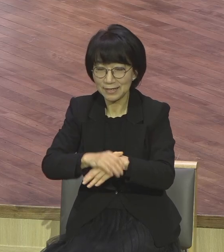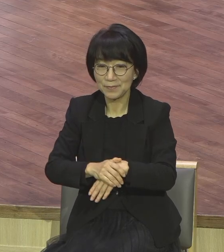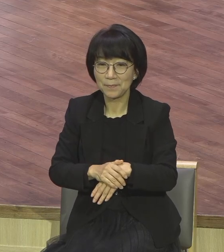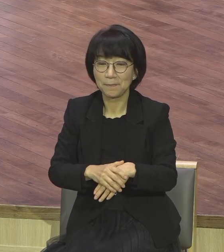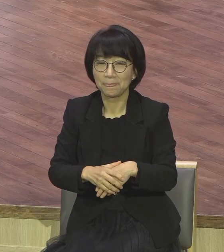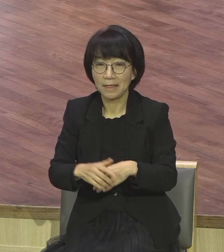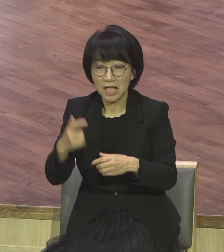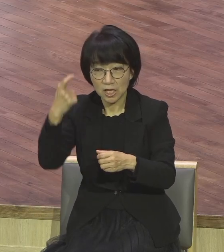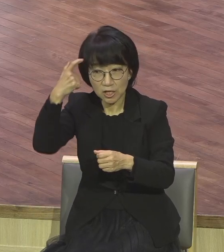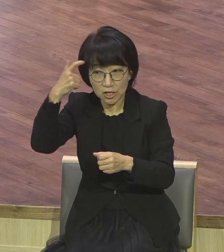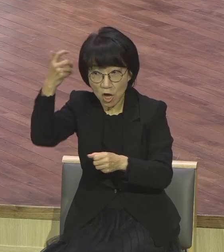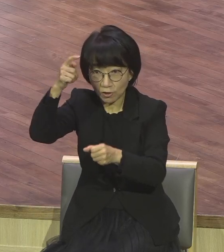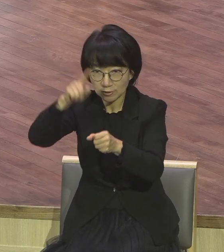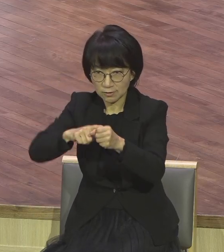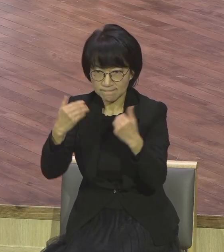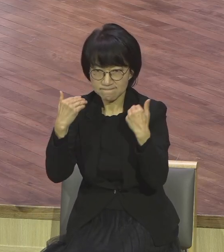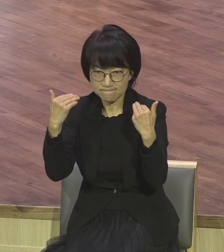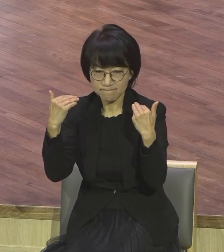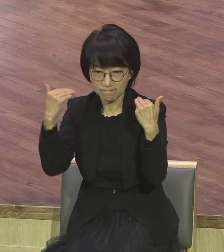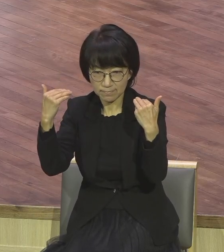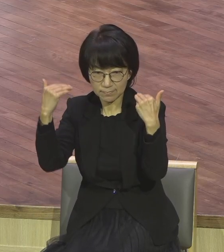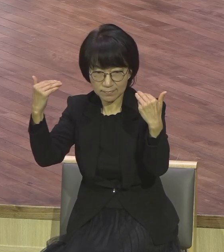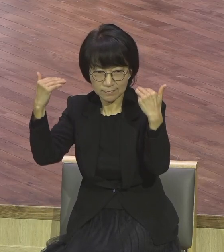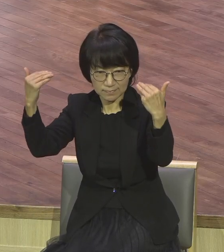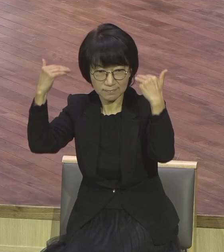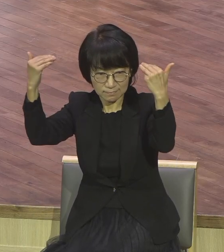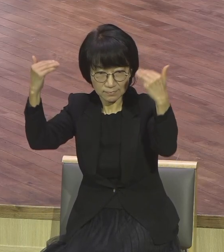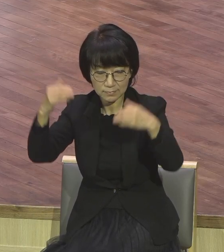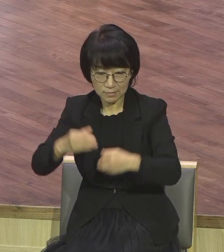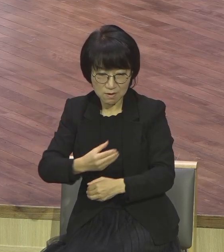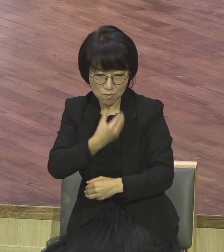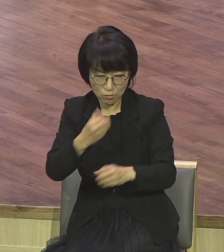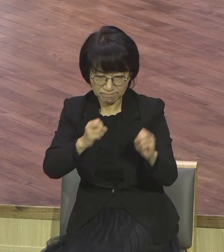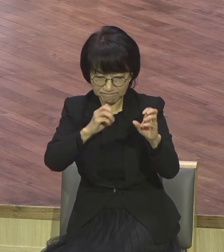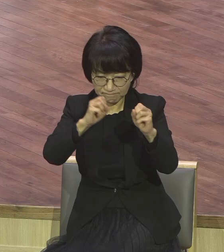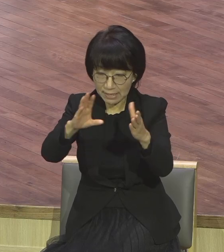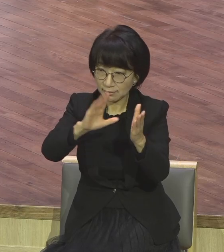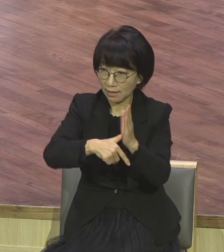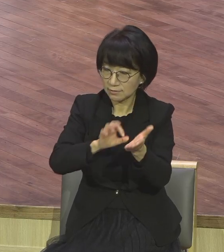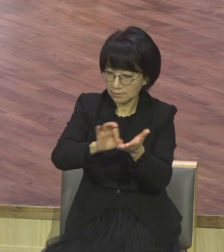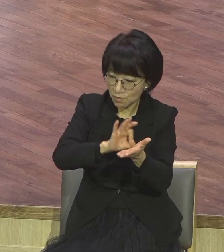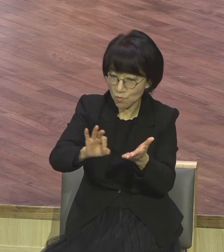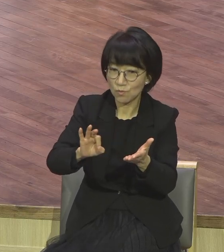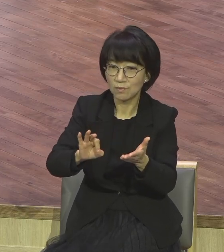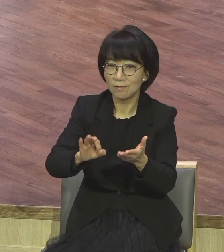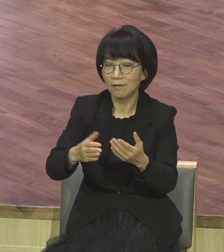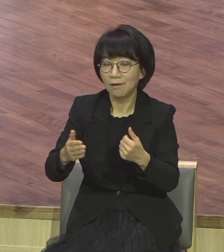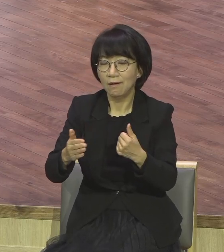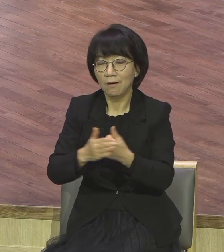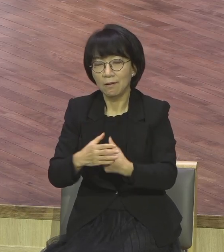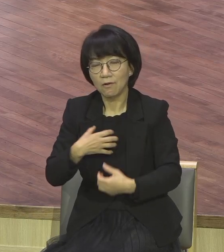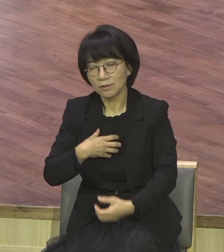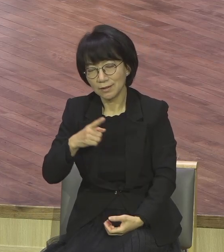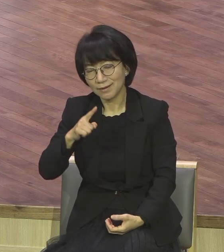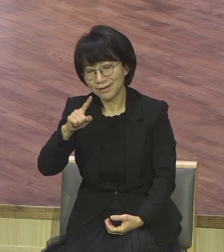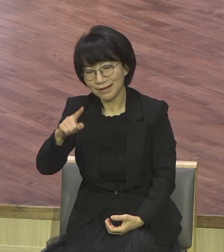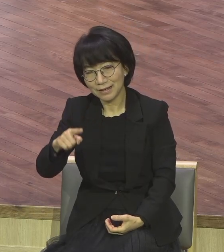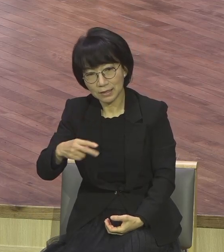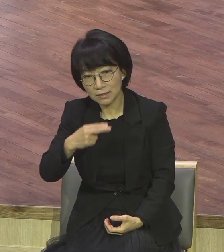성장에 복음 전파에 전보다 큰 증거물 발판이 된다 이렇게 모든 것을 합류하여 서로